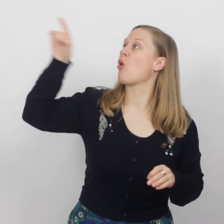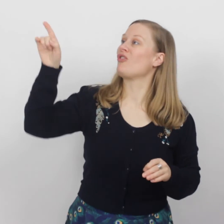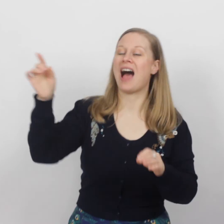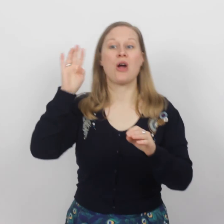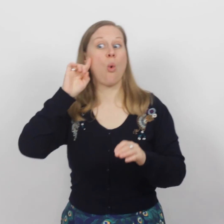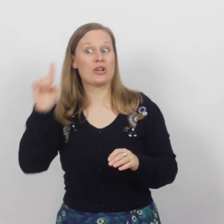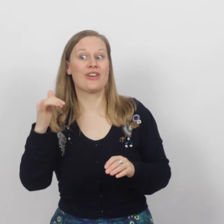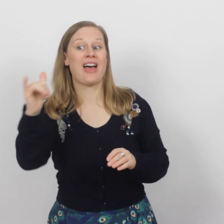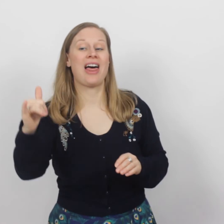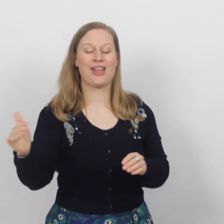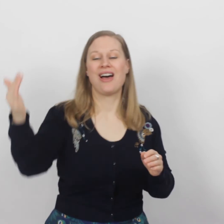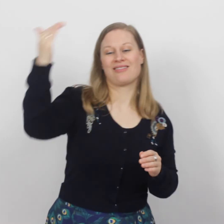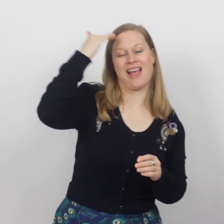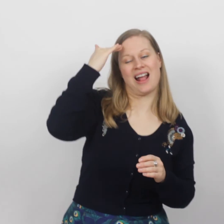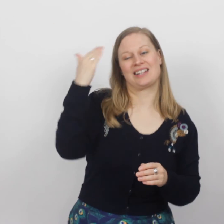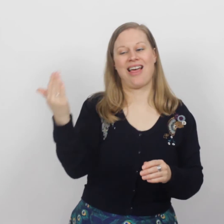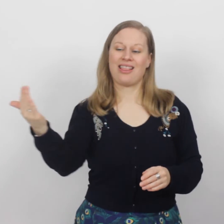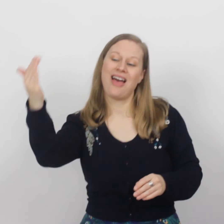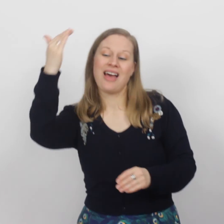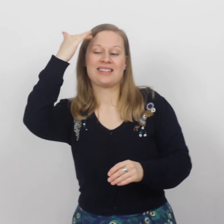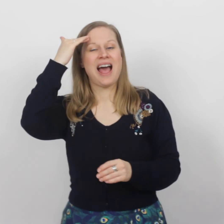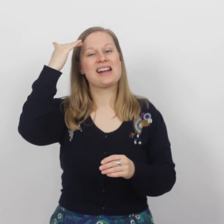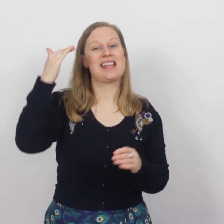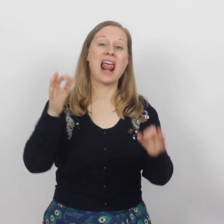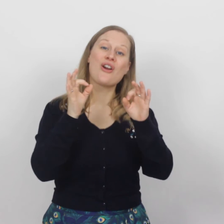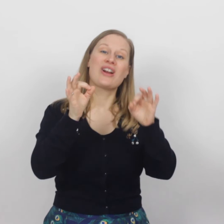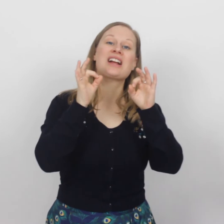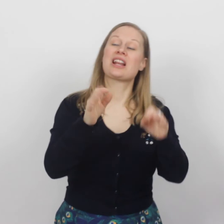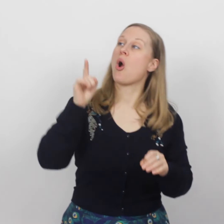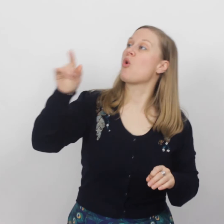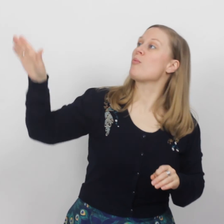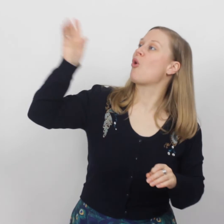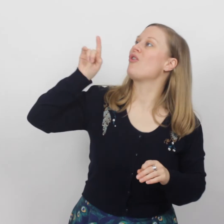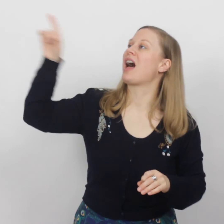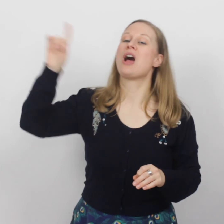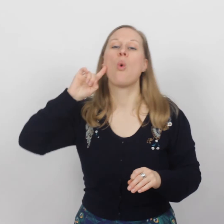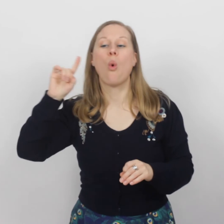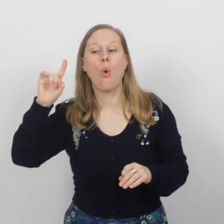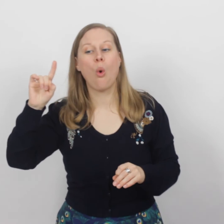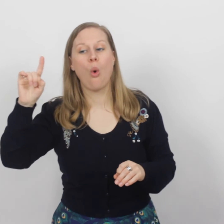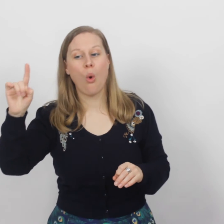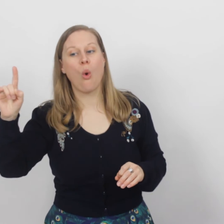God, hij hoort je wel Daniel, Daniel, vertrouw op God, hij hoort